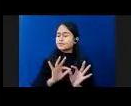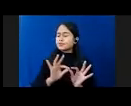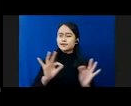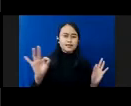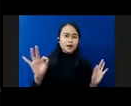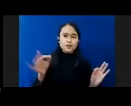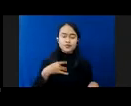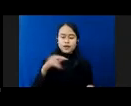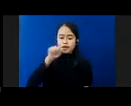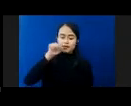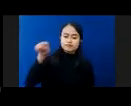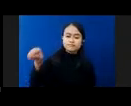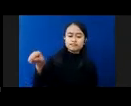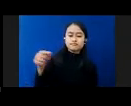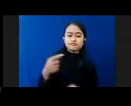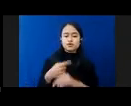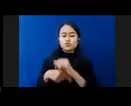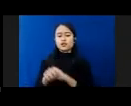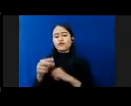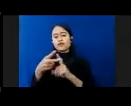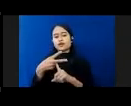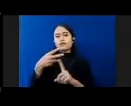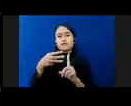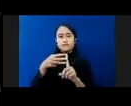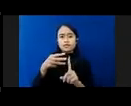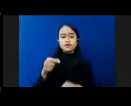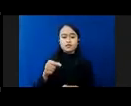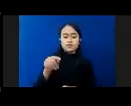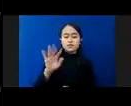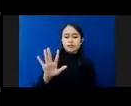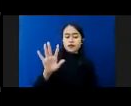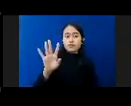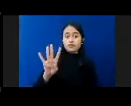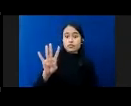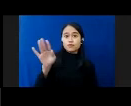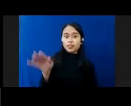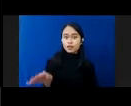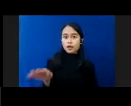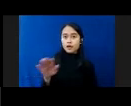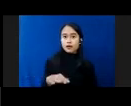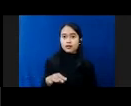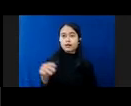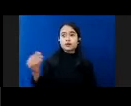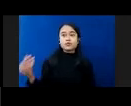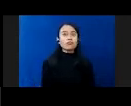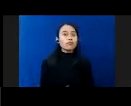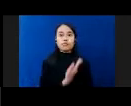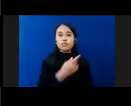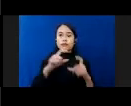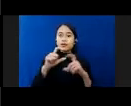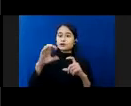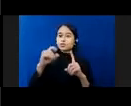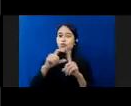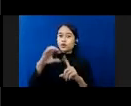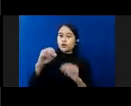Itu Juga Melalui Media FB 54 Anak Menjadi Korban Sodomi Lalu Kemudian Ada Kejahatan